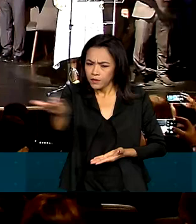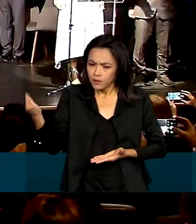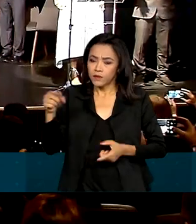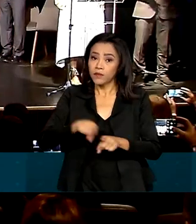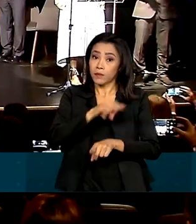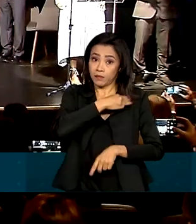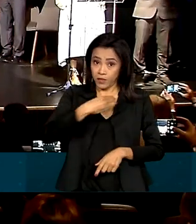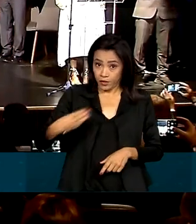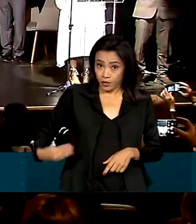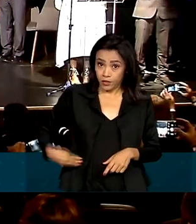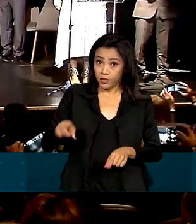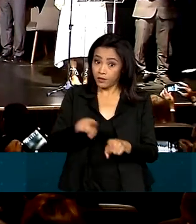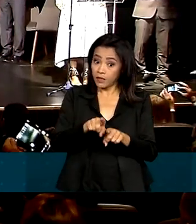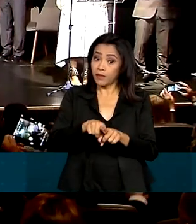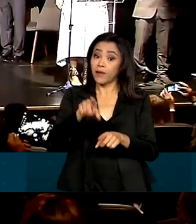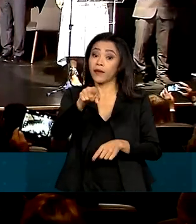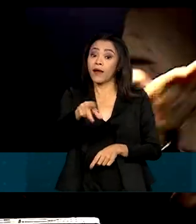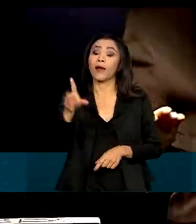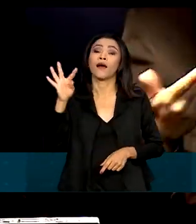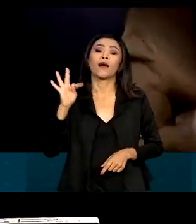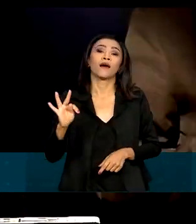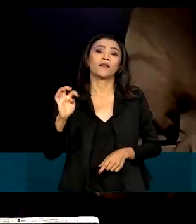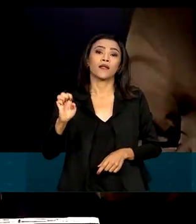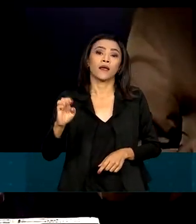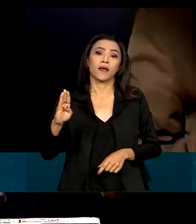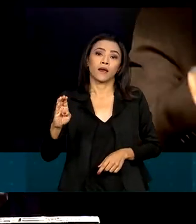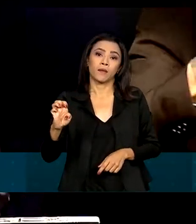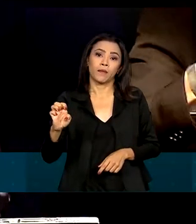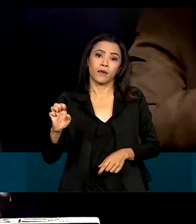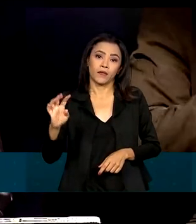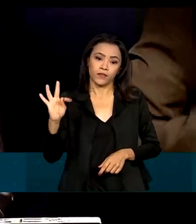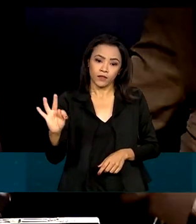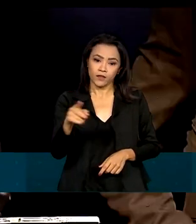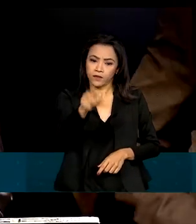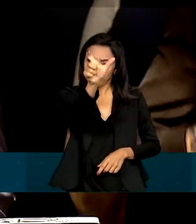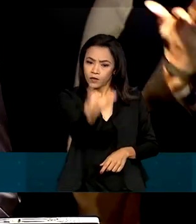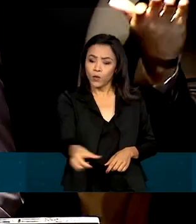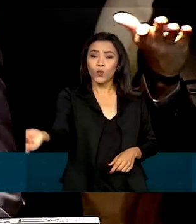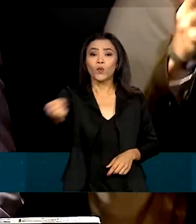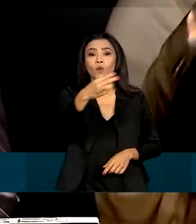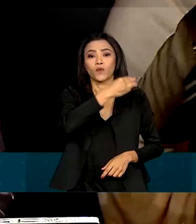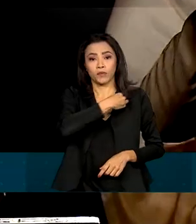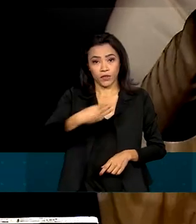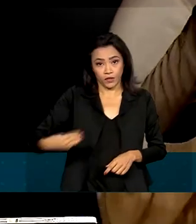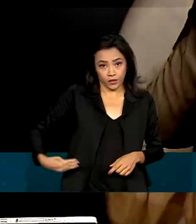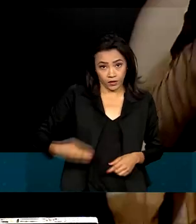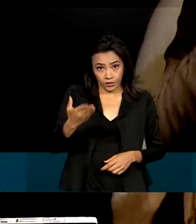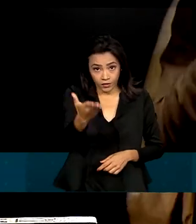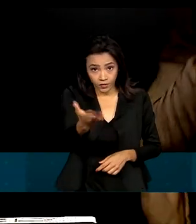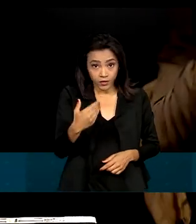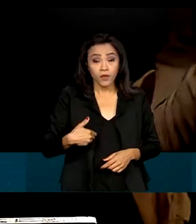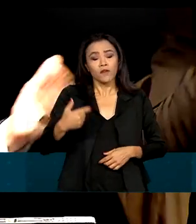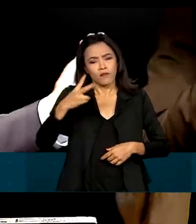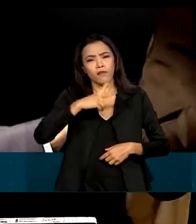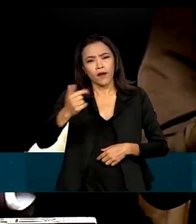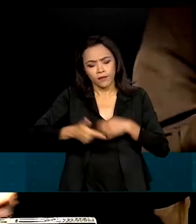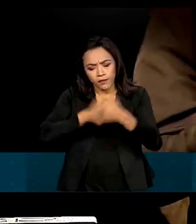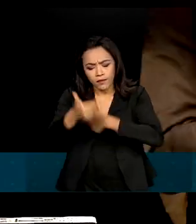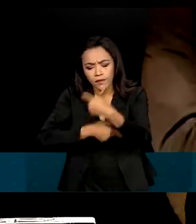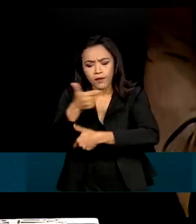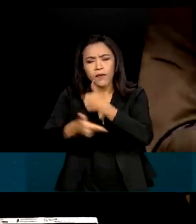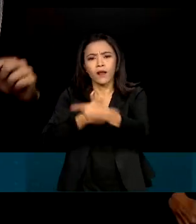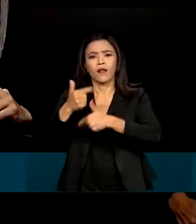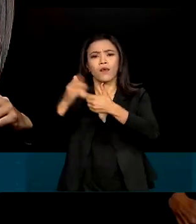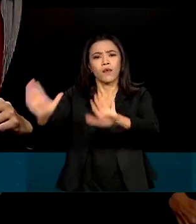inclusive Simone Tebet, do planejamento. O novo ministro da Fazenda disse que vai trabalhar para recuperar as contas públicas e combater a